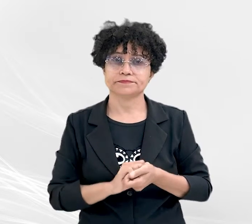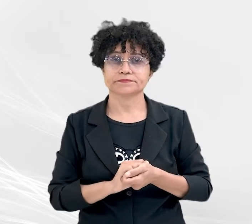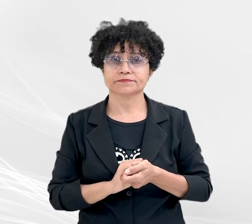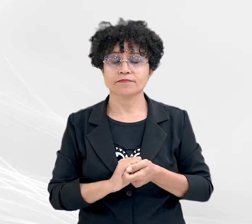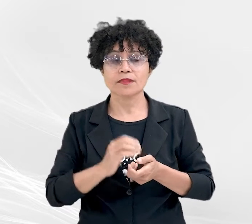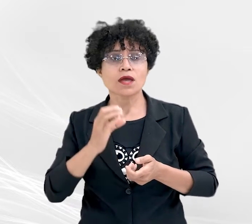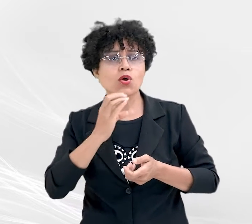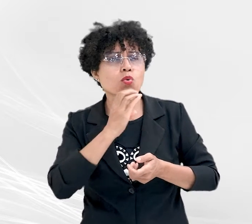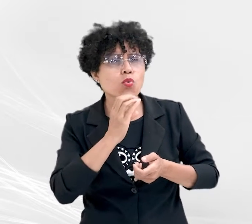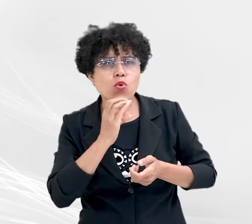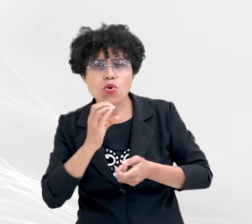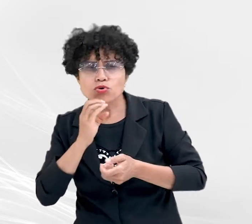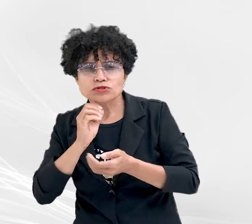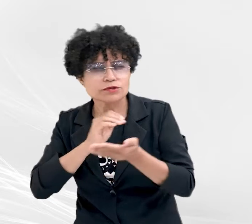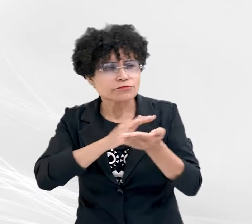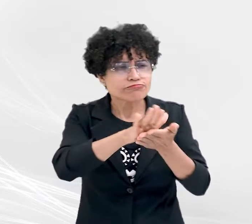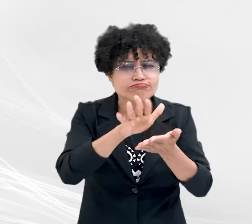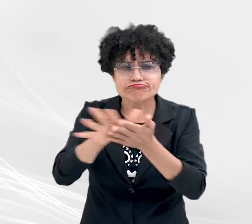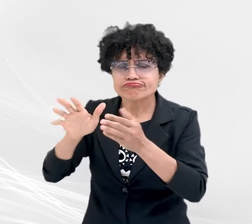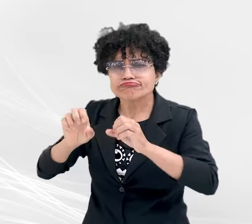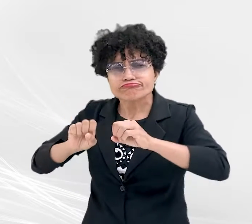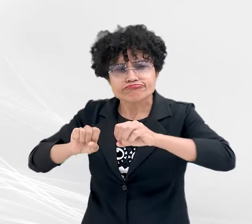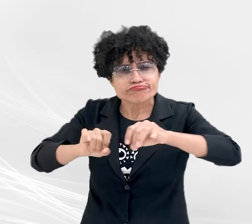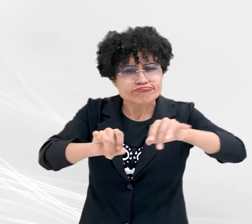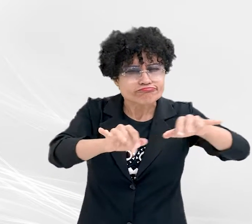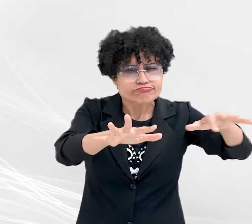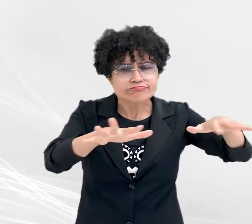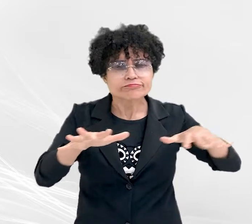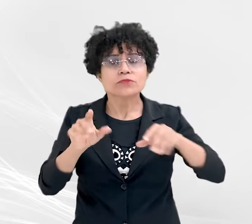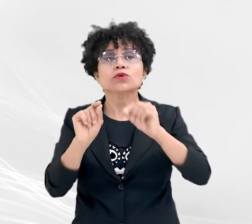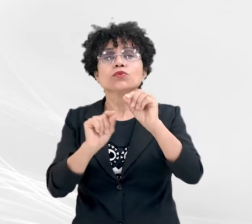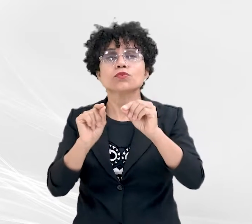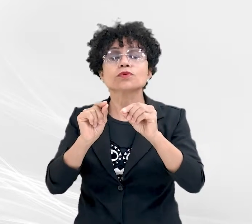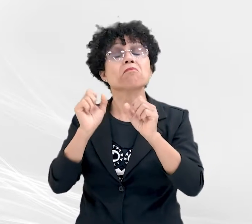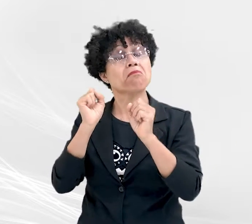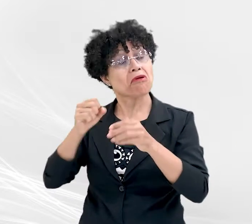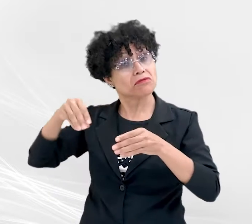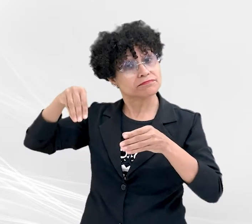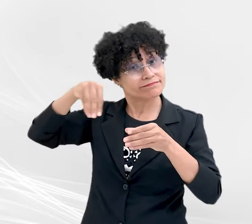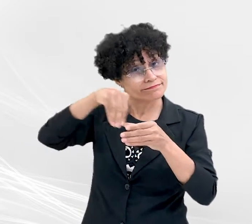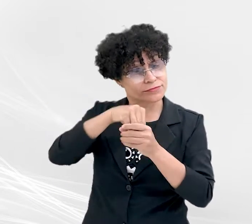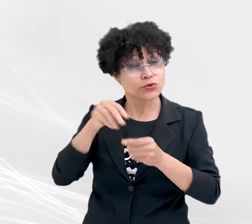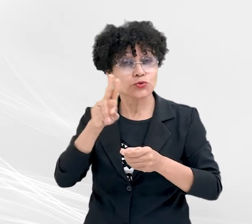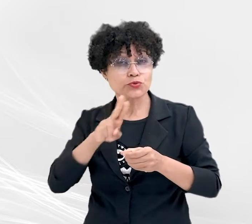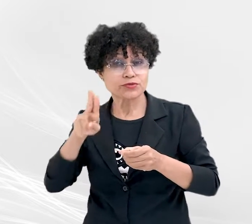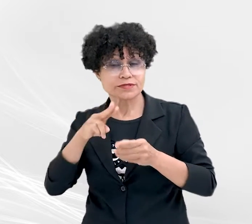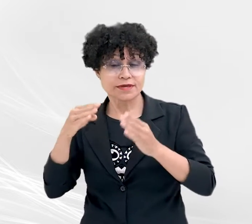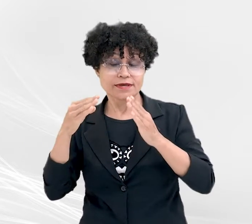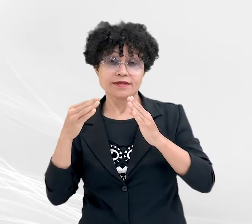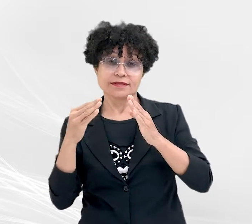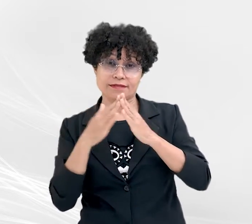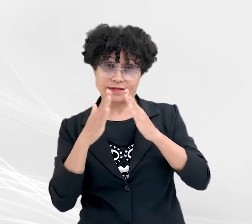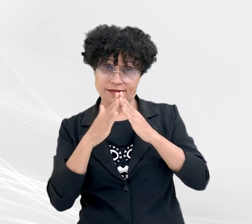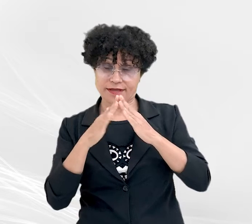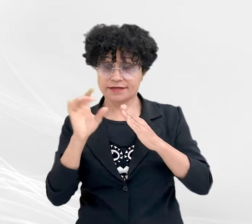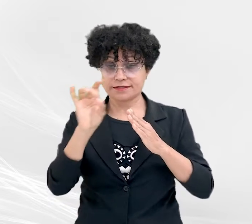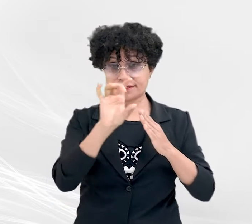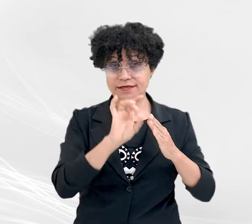conhecimentos que serão repassados poderão, inclusive, ser aplicados nas residências dos colaboradores para que